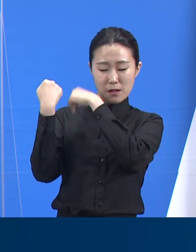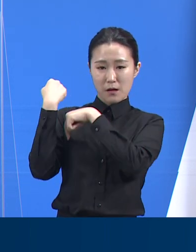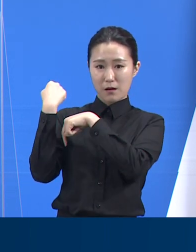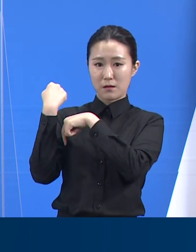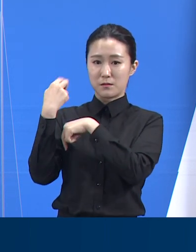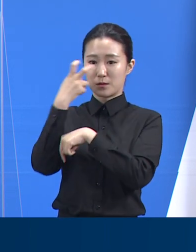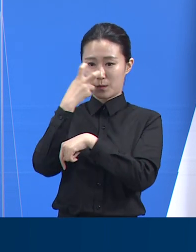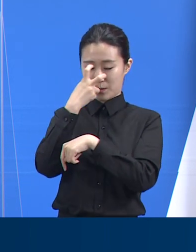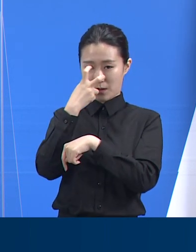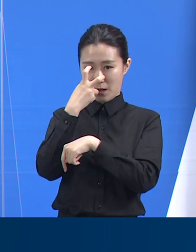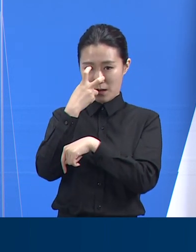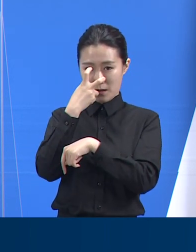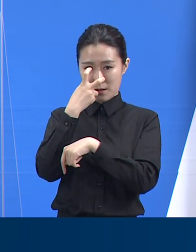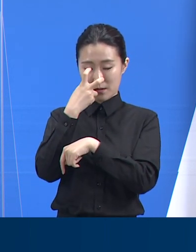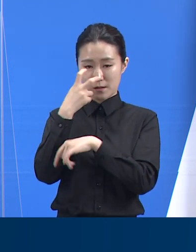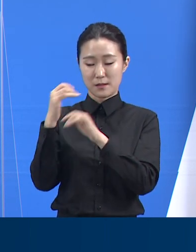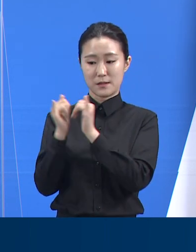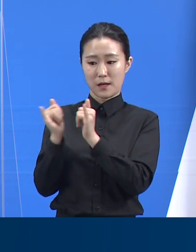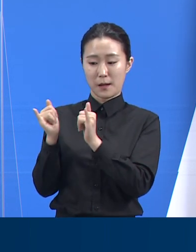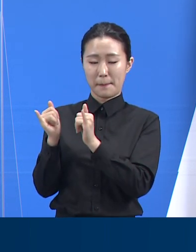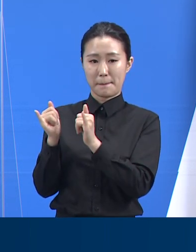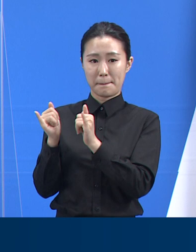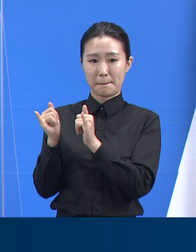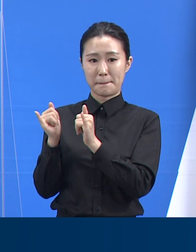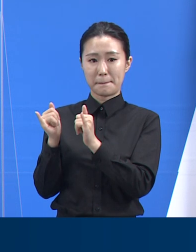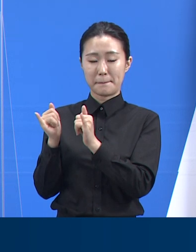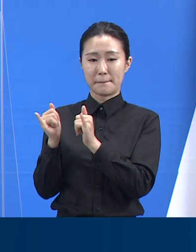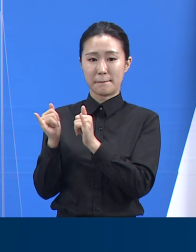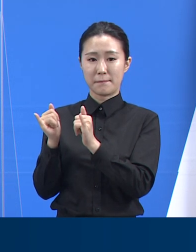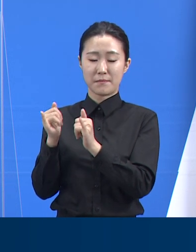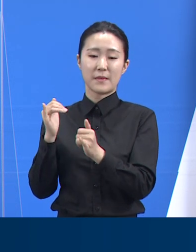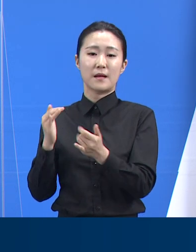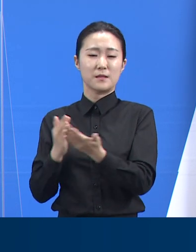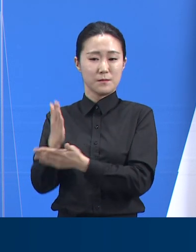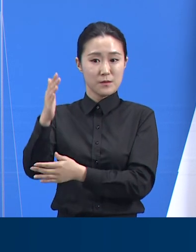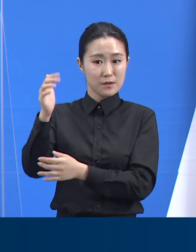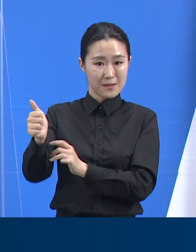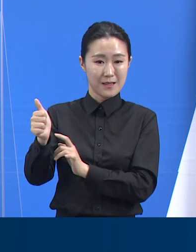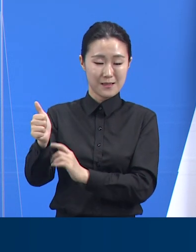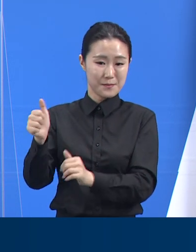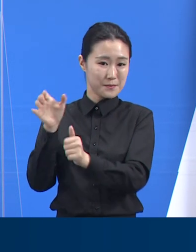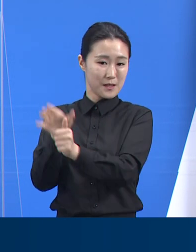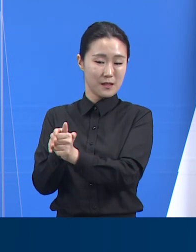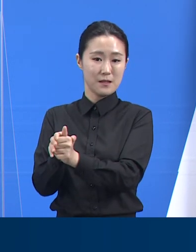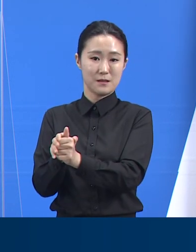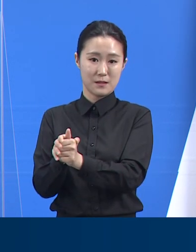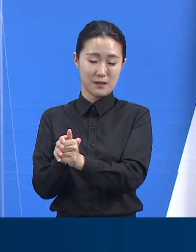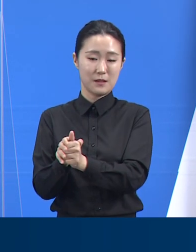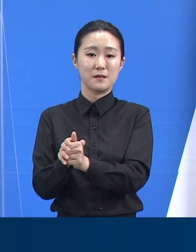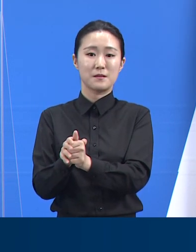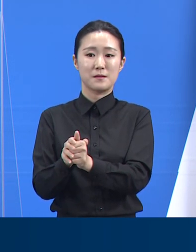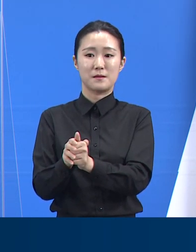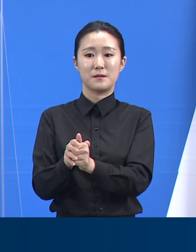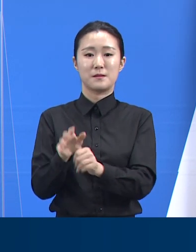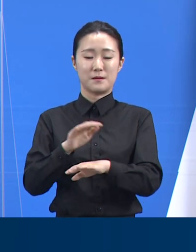발생 시부터 평가, 피해 보상까지 담당 역학조사관이 책임지고 대응해 나가겠습니다.